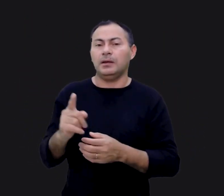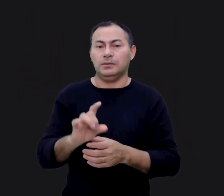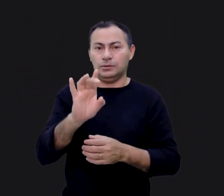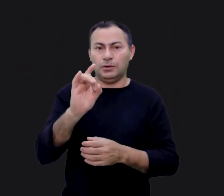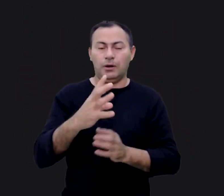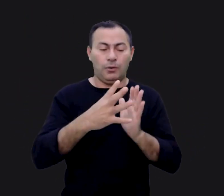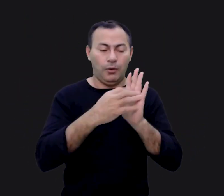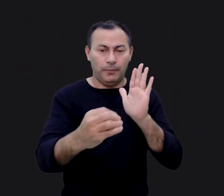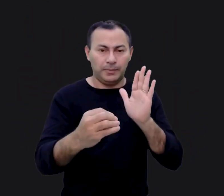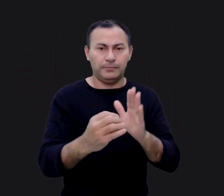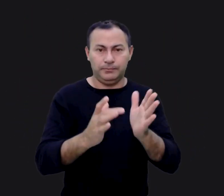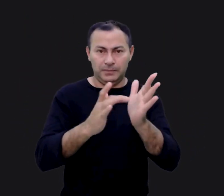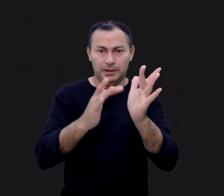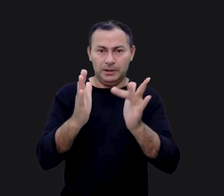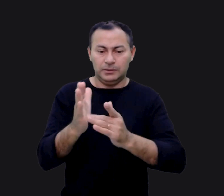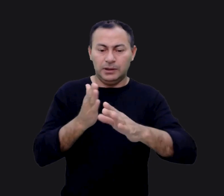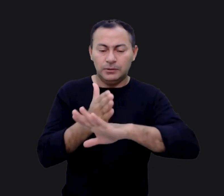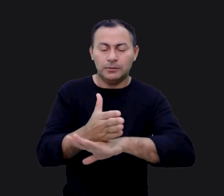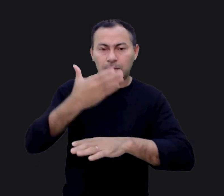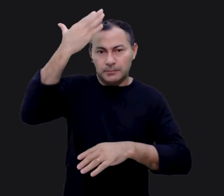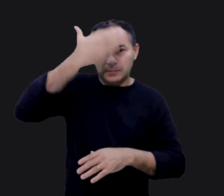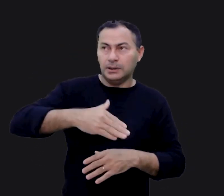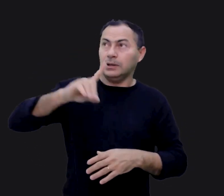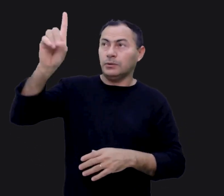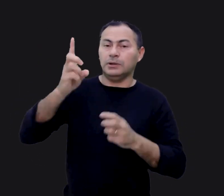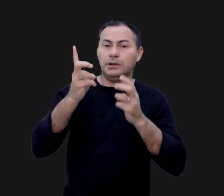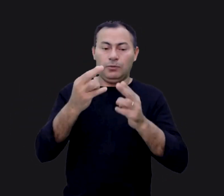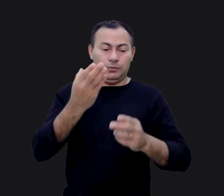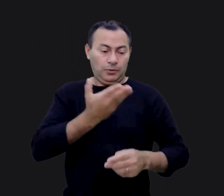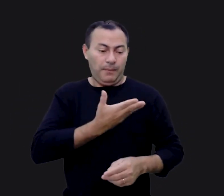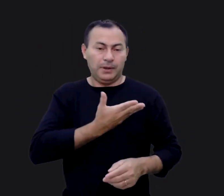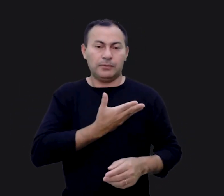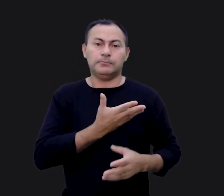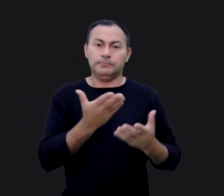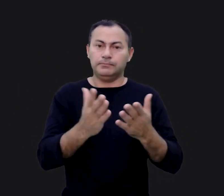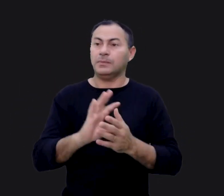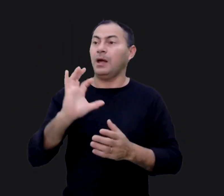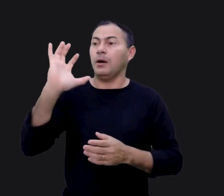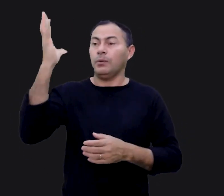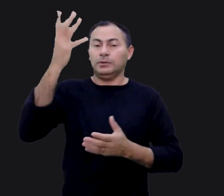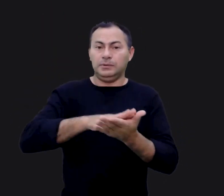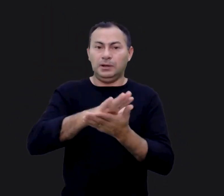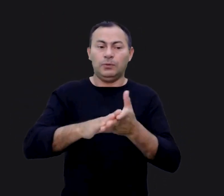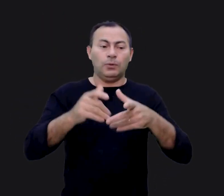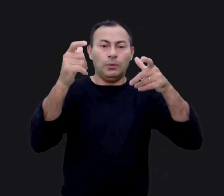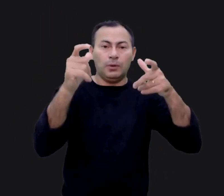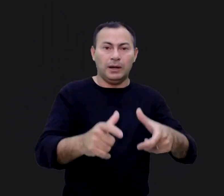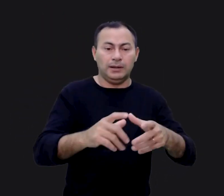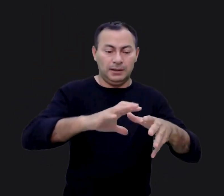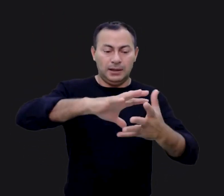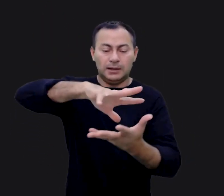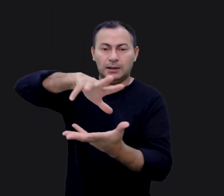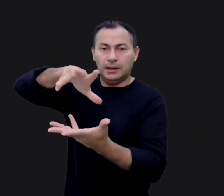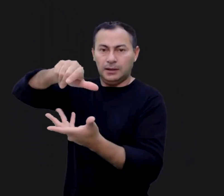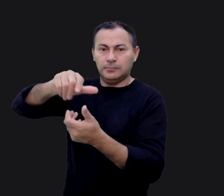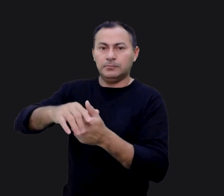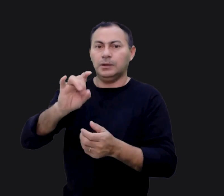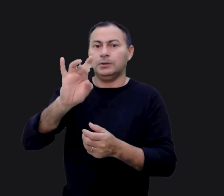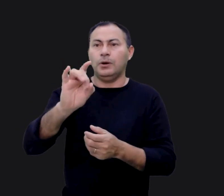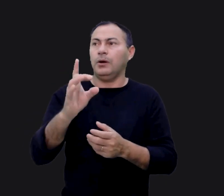aqui são somente cópias. Cristo entrou na presença de Deus como nosso amigo. E isso não aconteceu em nenhum lugar da terra, que é